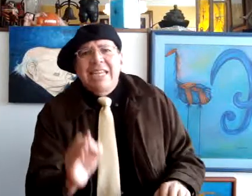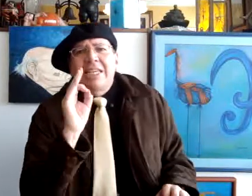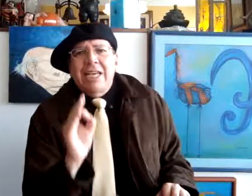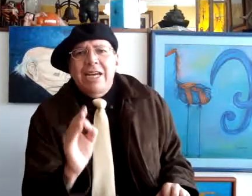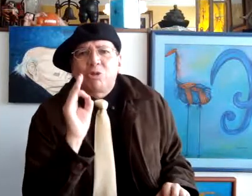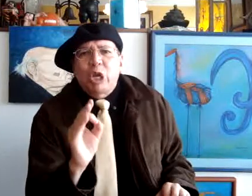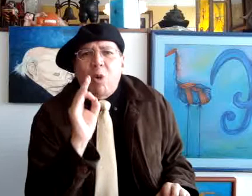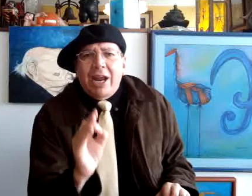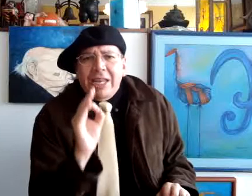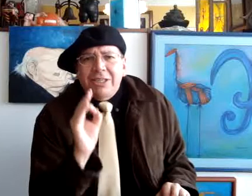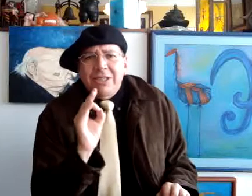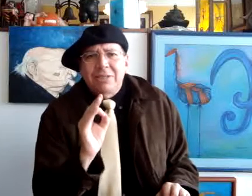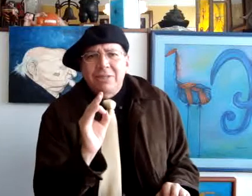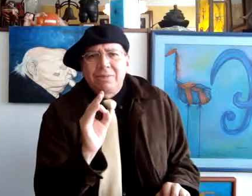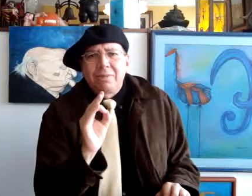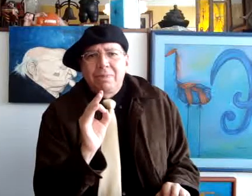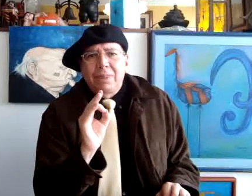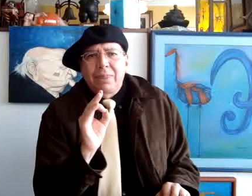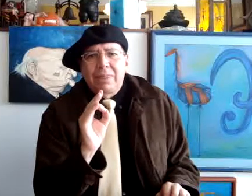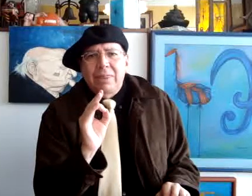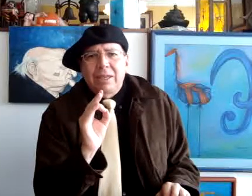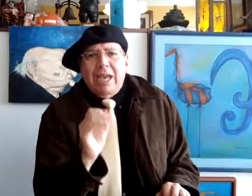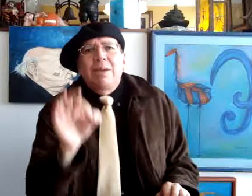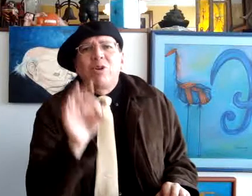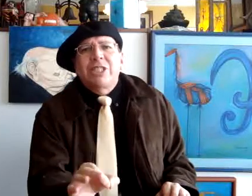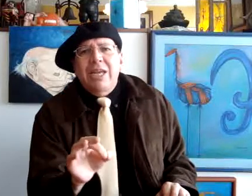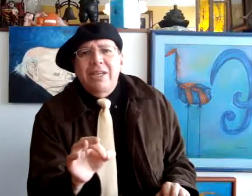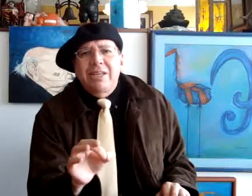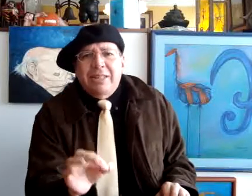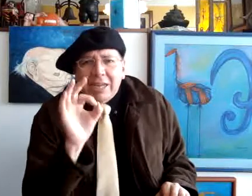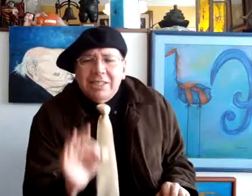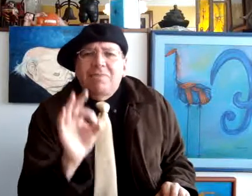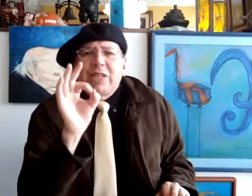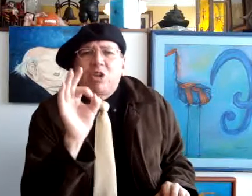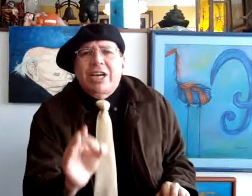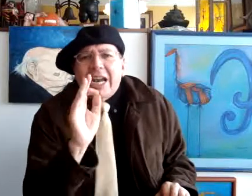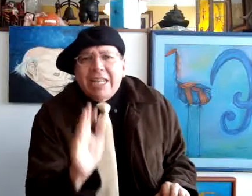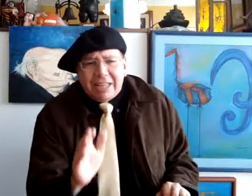necesario psicoanálisis que demuestre que tienen sentido de realidad.